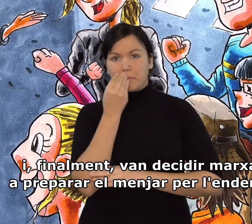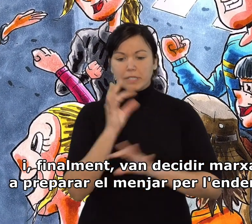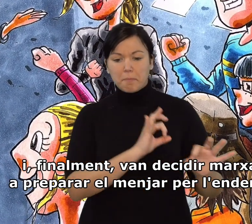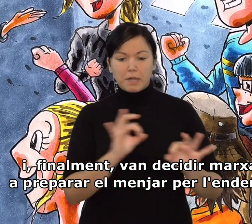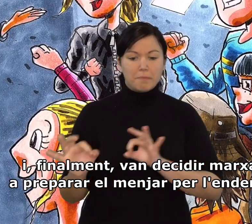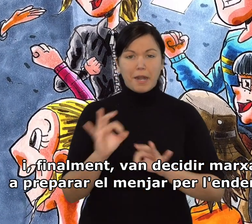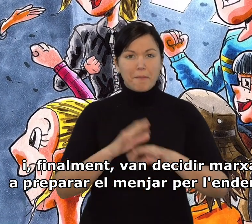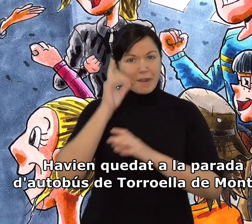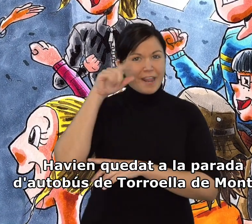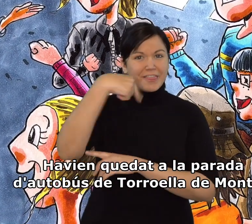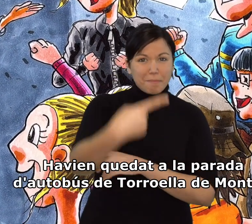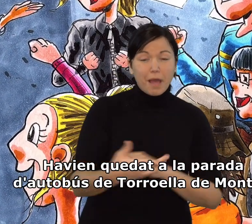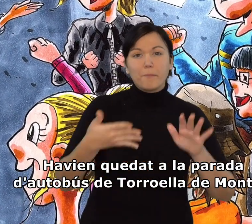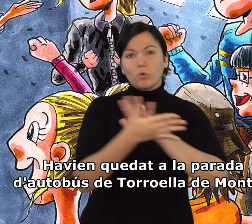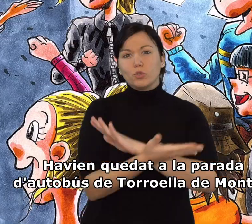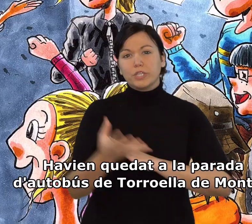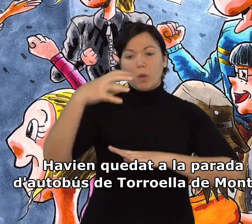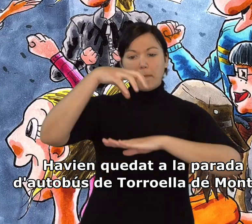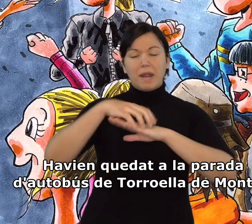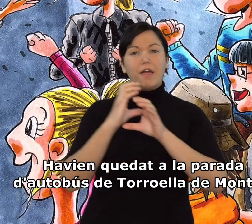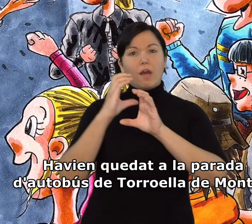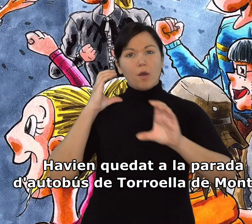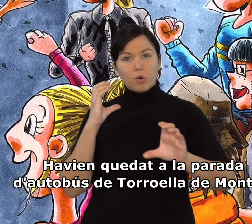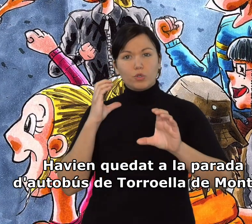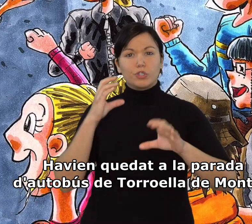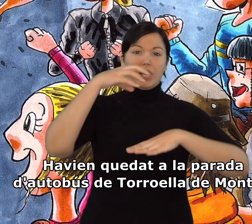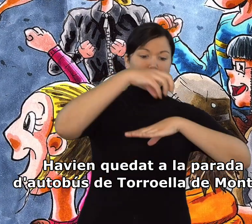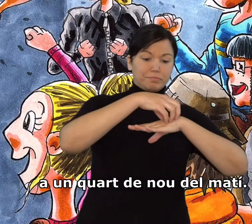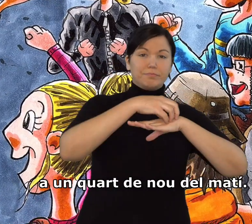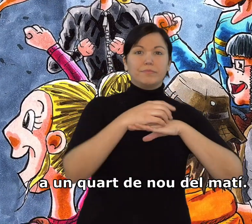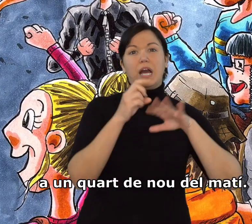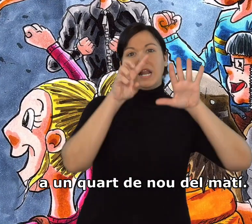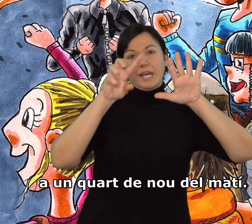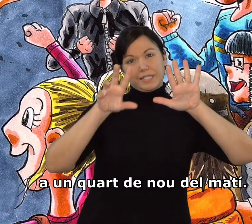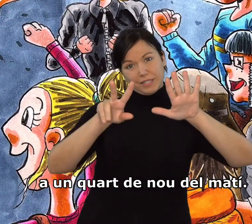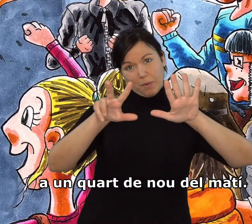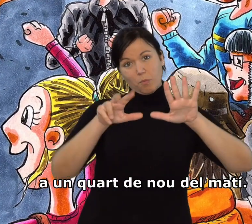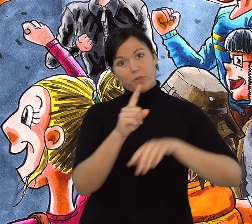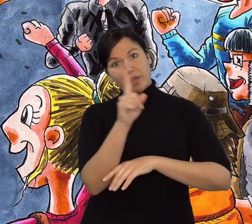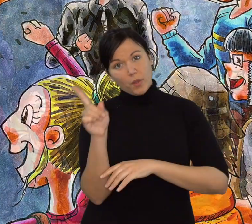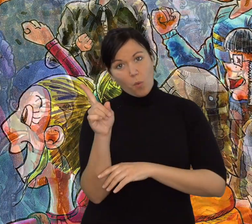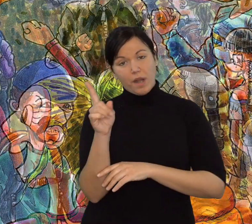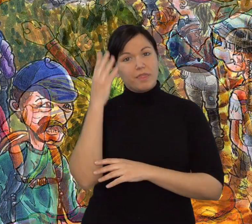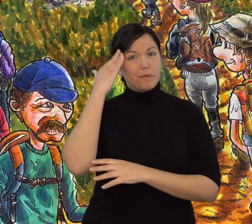preparar el menjar per l'endemà, perquè havien quedat a la parada d'autobús de Torruella de Montgrí a un quart de nou del matí.